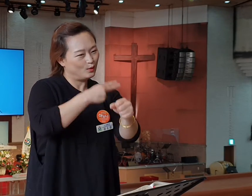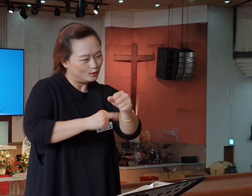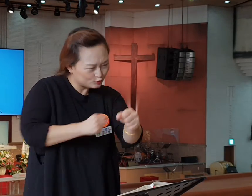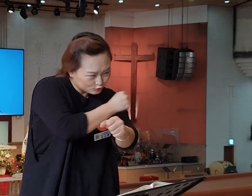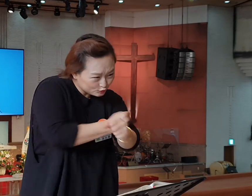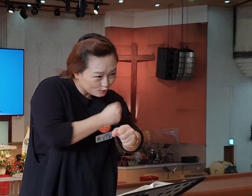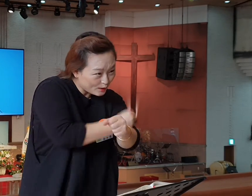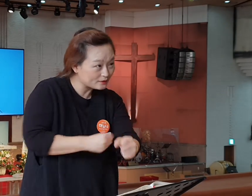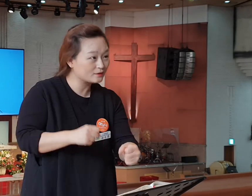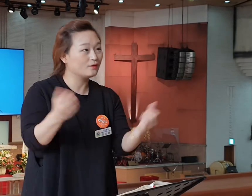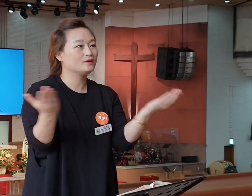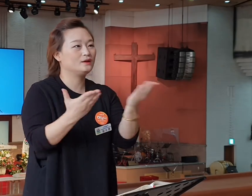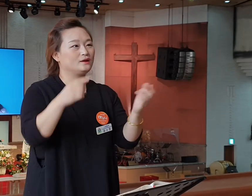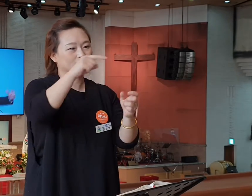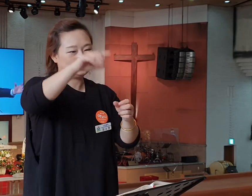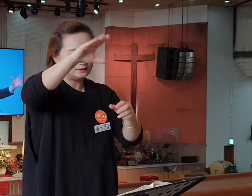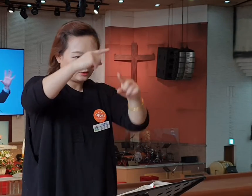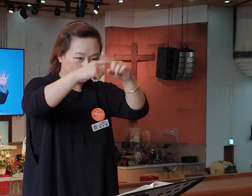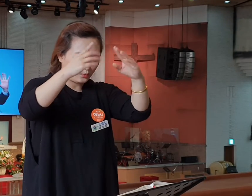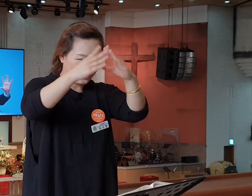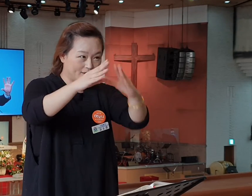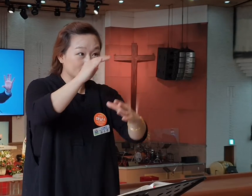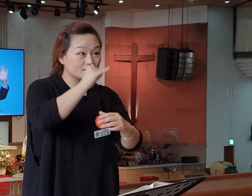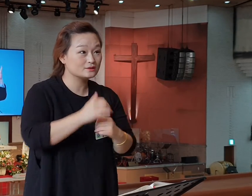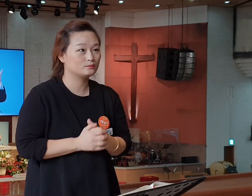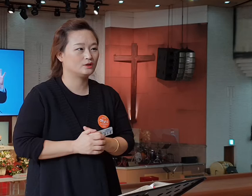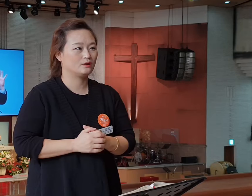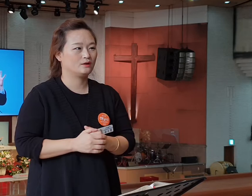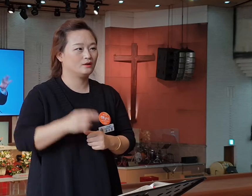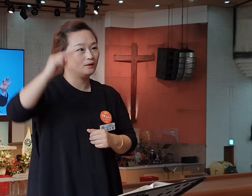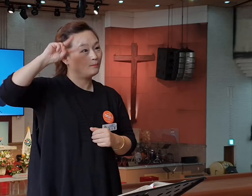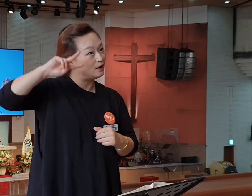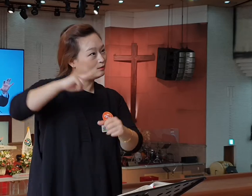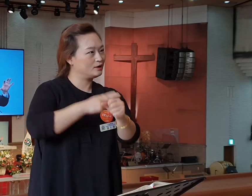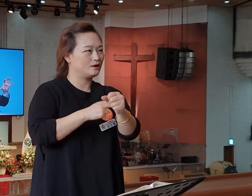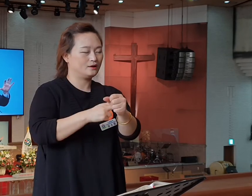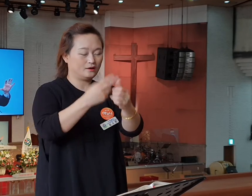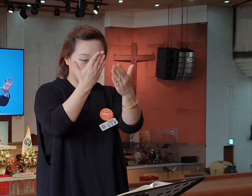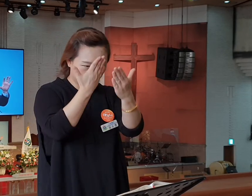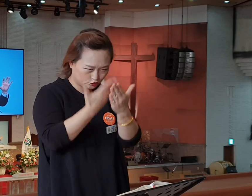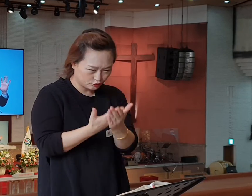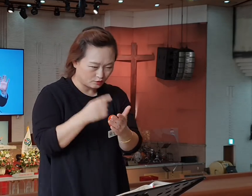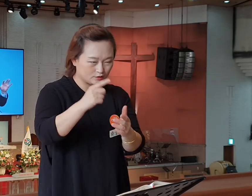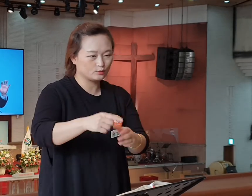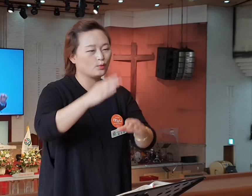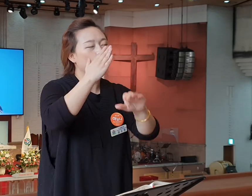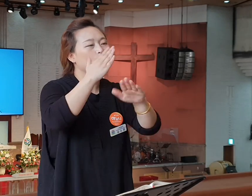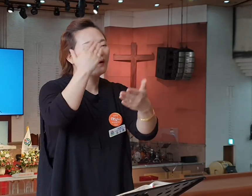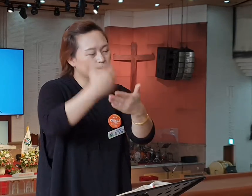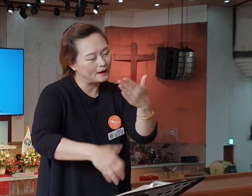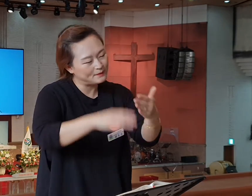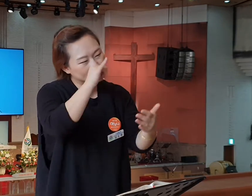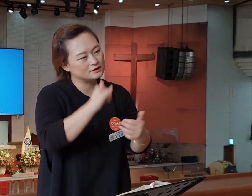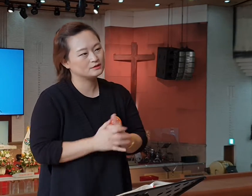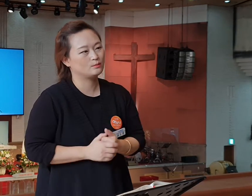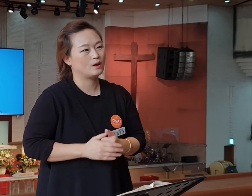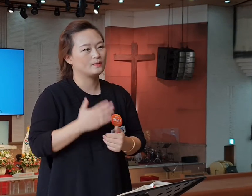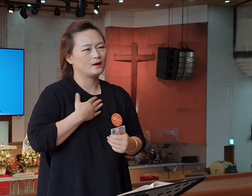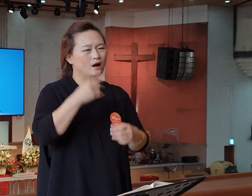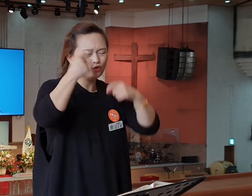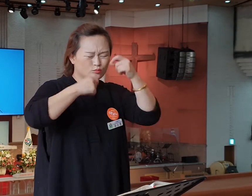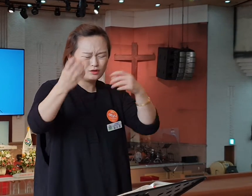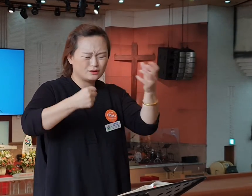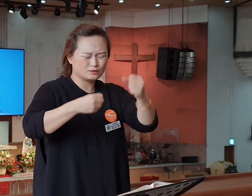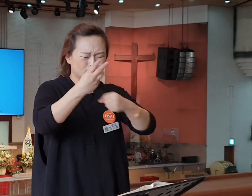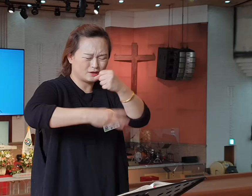일이 에베소 교회에 있습니다. 바울이 가르친 건 여기 남아있어요. 바울이 에베소 장노들에게 부탁합니다. 내가 눈물로